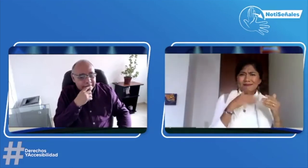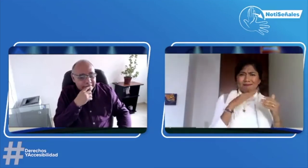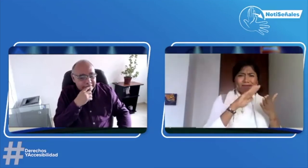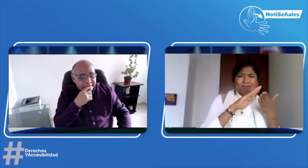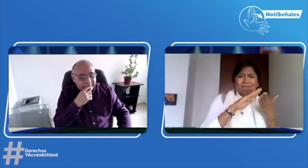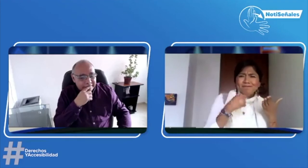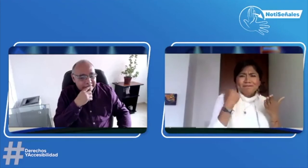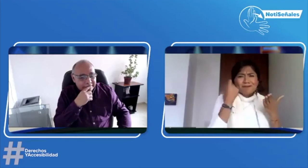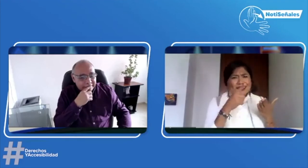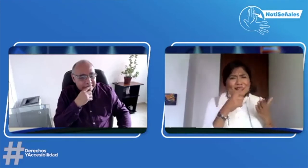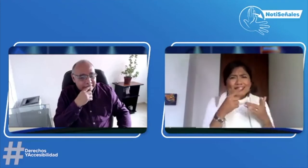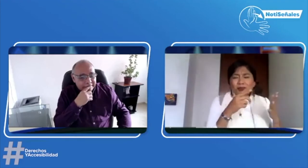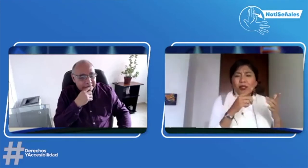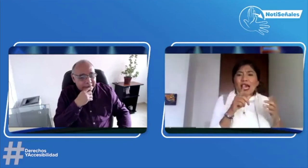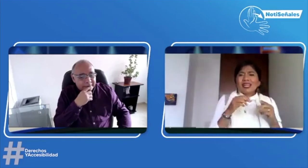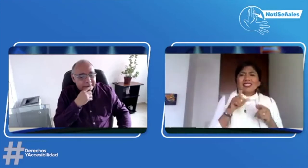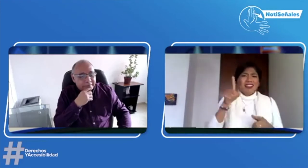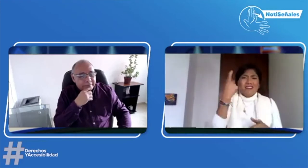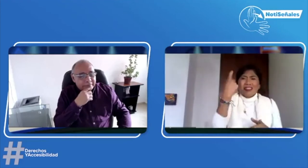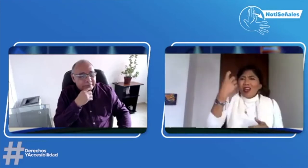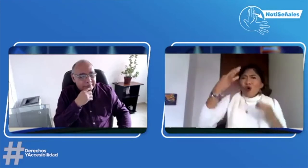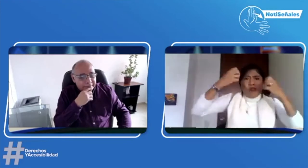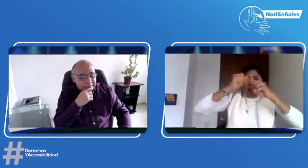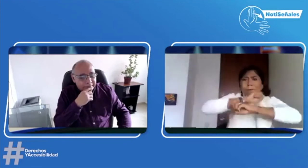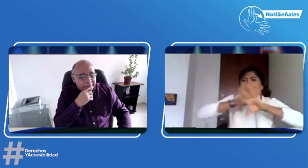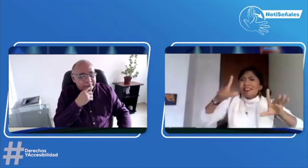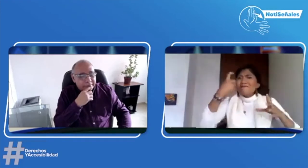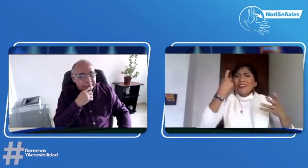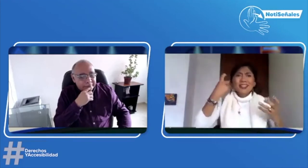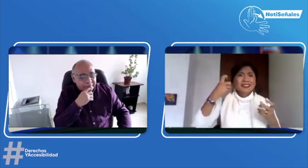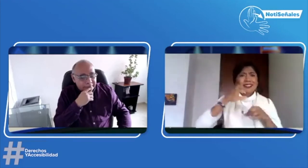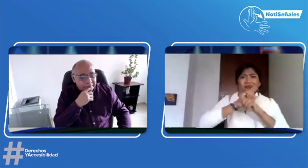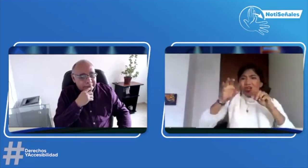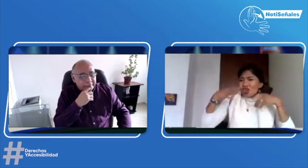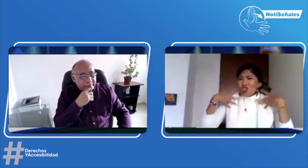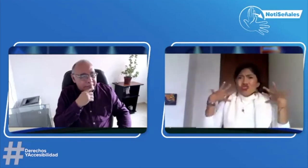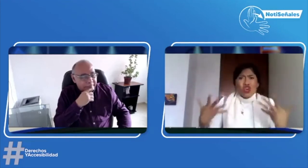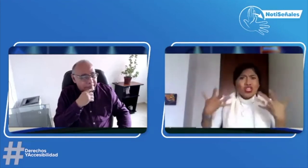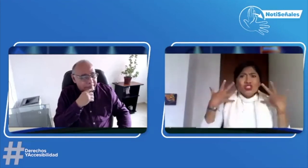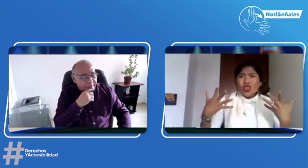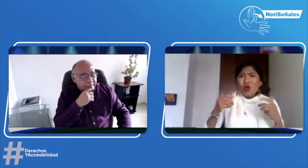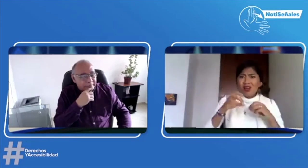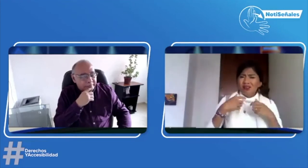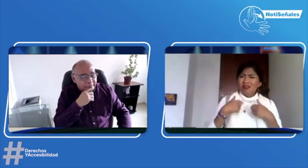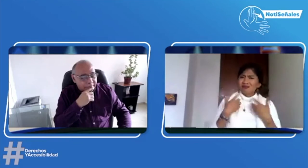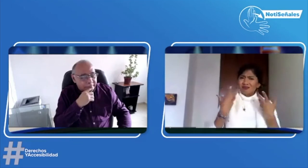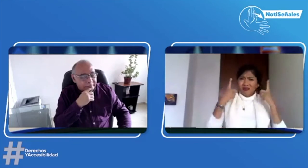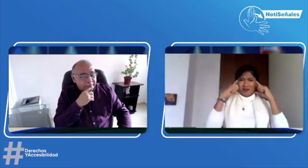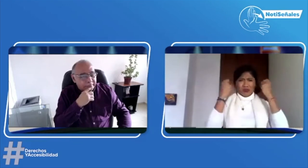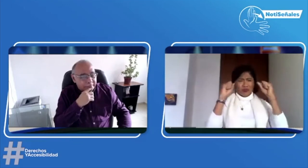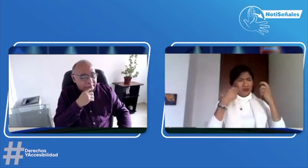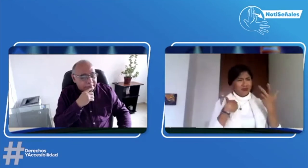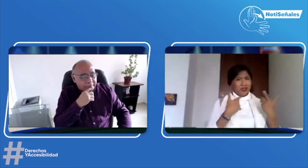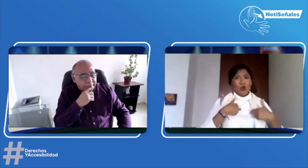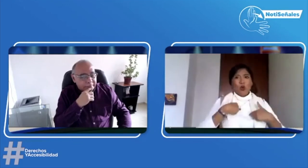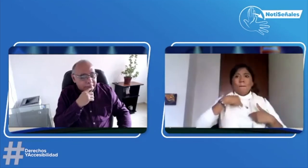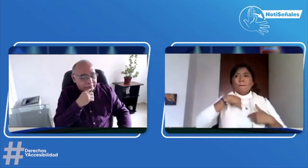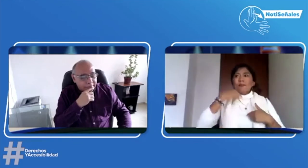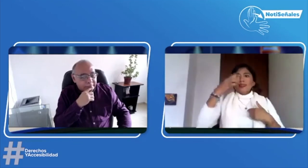Entonces, pues, estaba hablando ahí. Me decían, no, es que hace falta. O sea, como que se perdieron los votos. ¿Qué pasó? Y yo estaba como